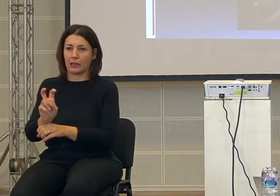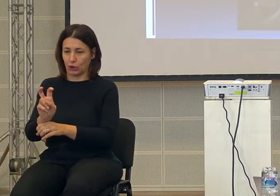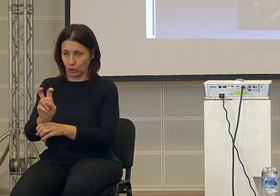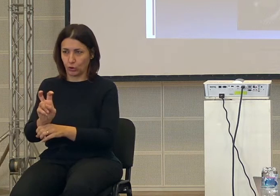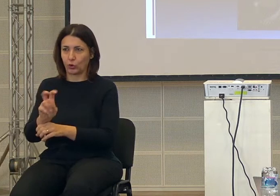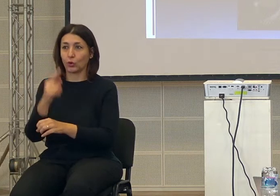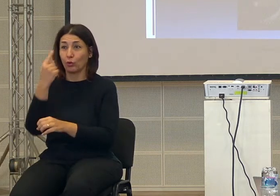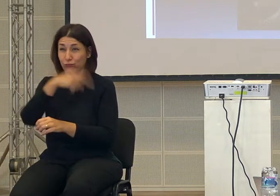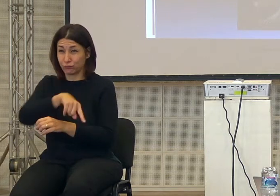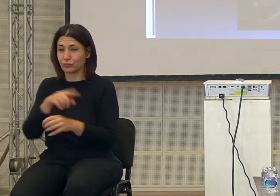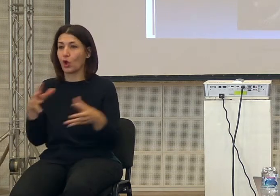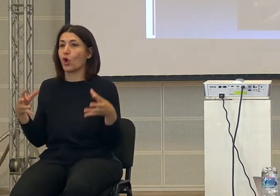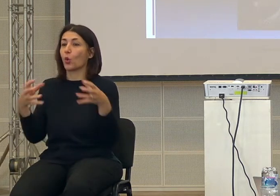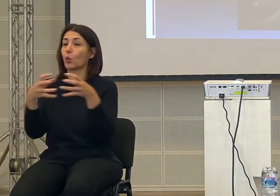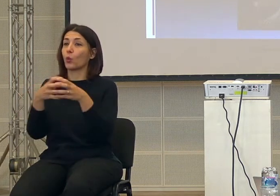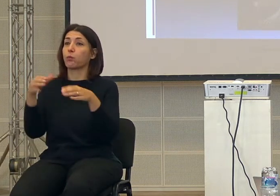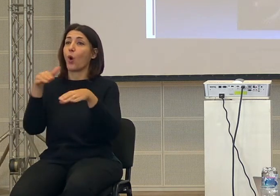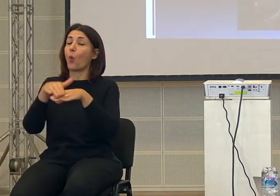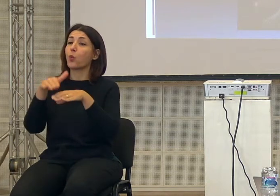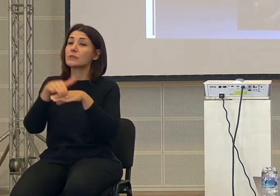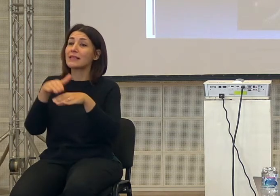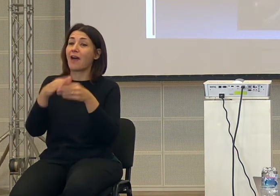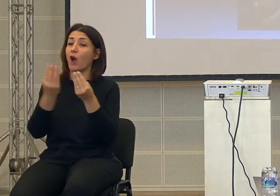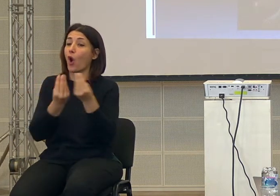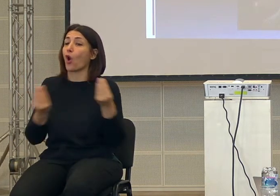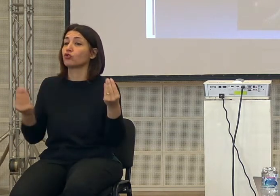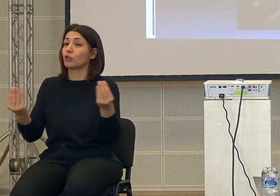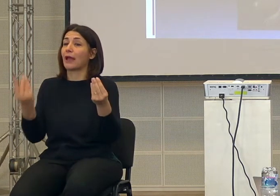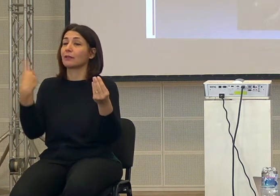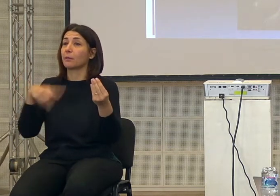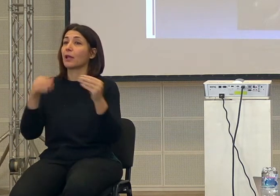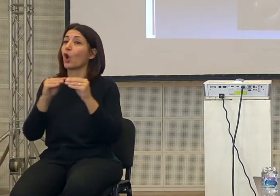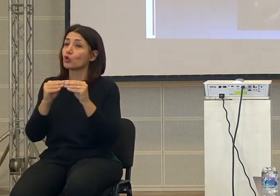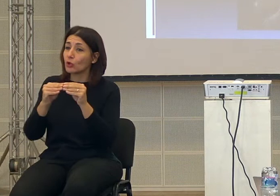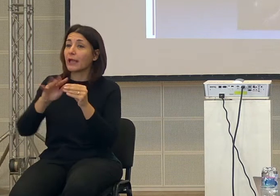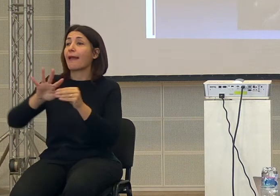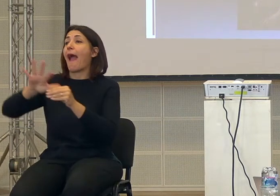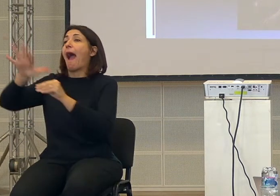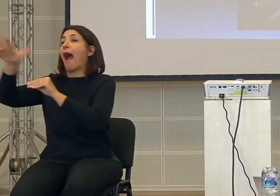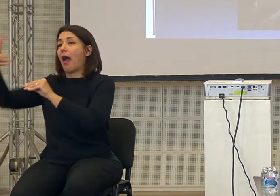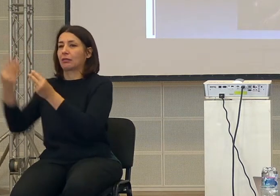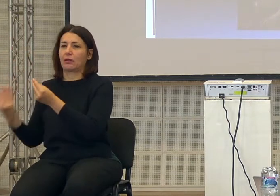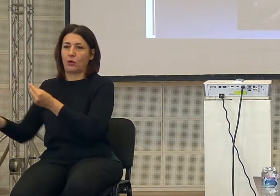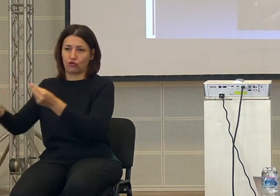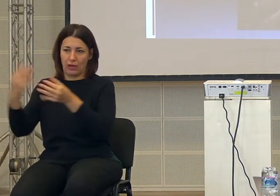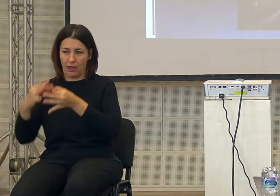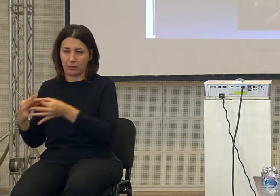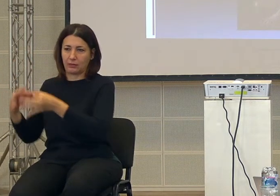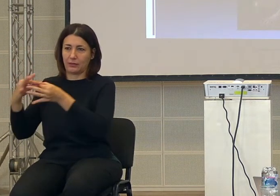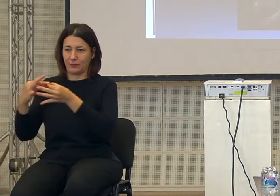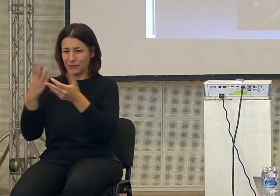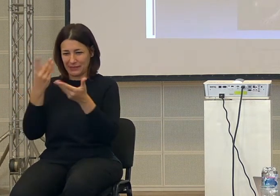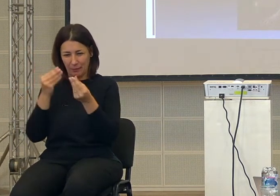questa specie utilizzava gli attrezzi per costruire altri attrezzi, cioè utilizzava una